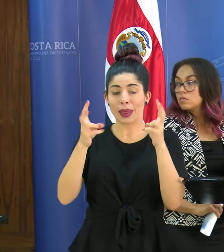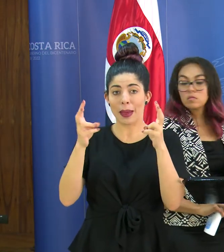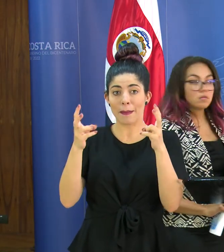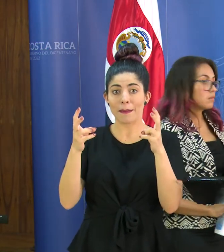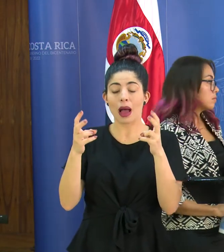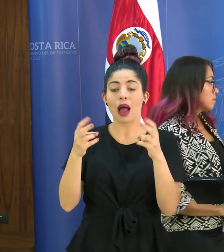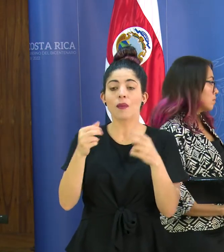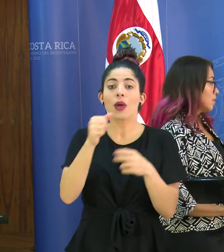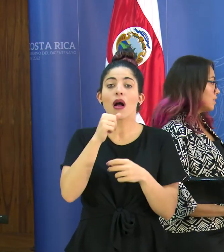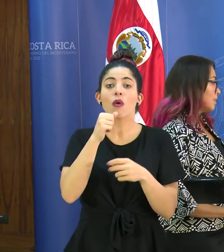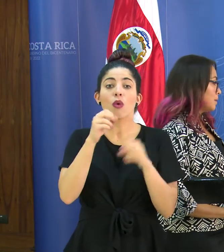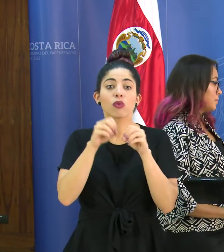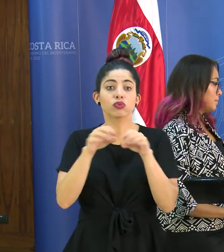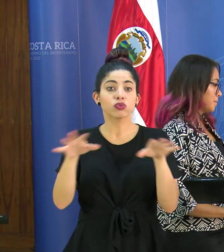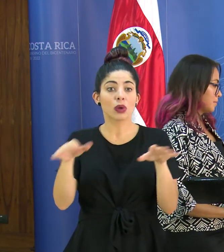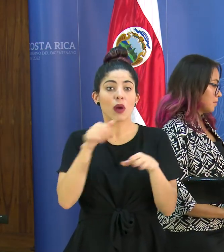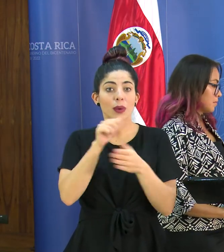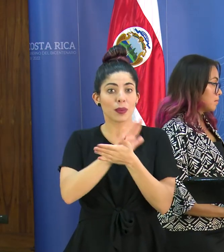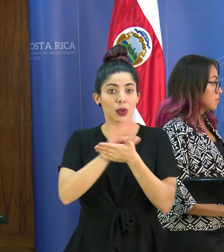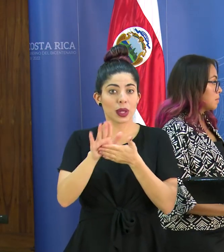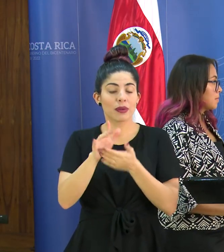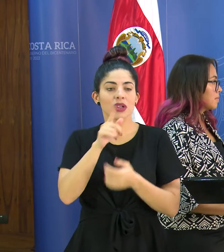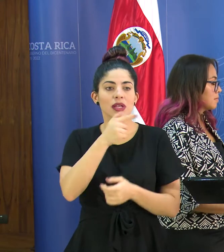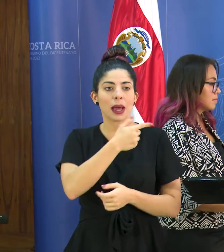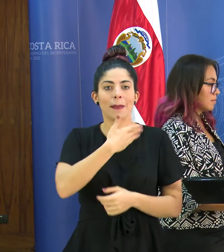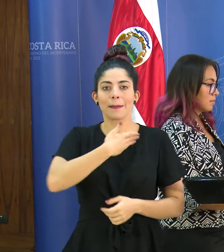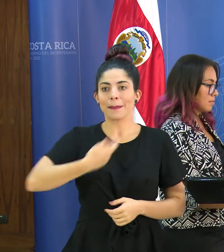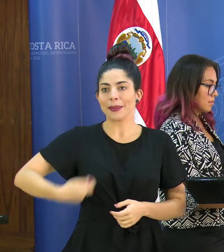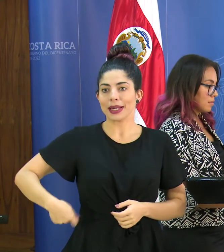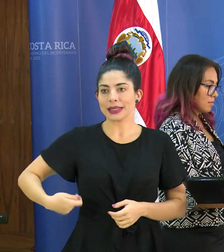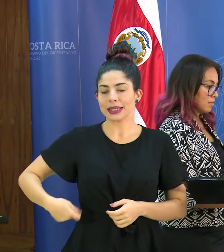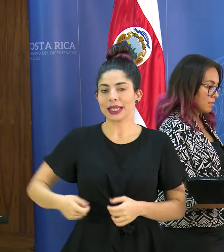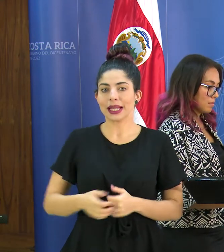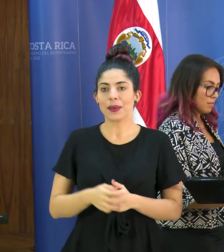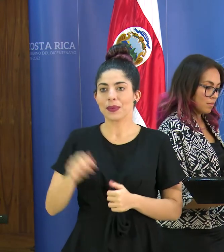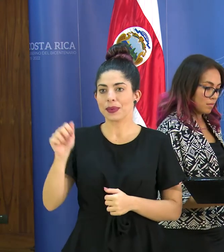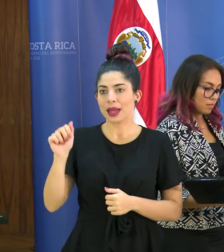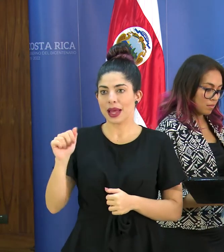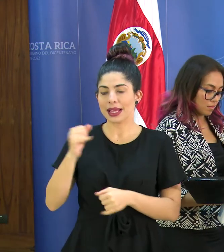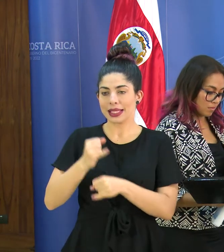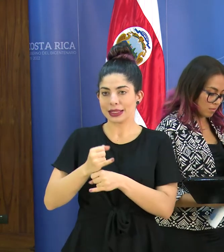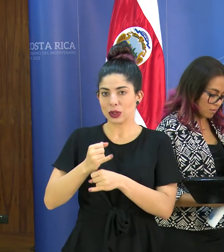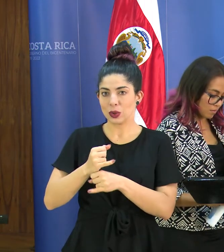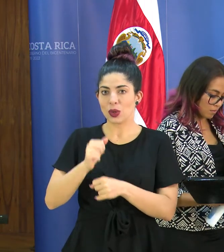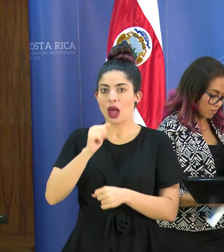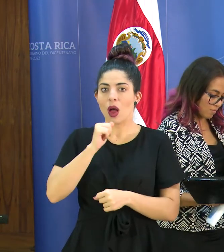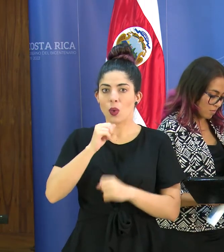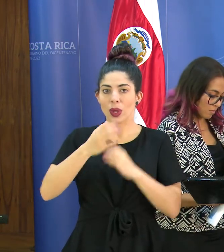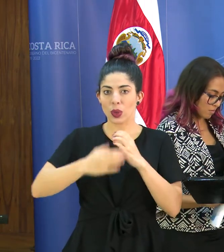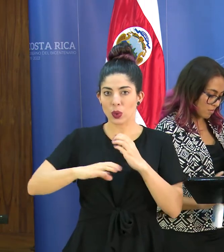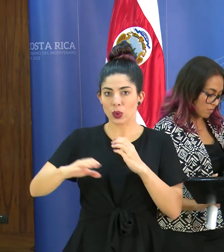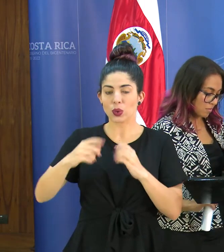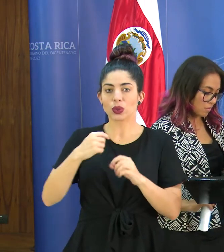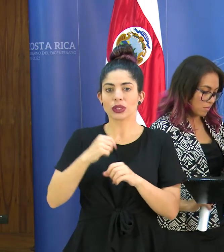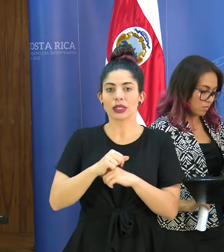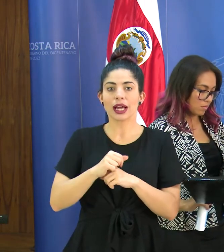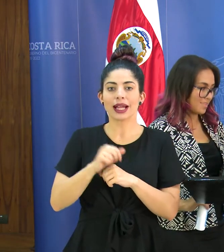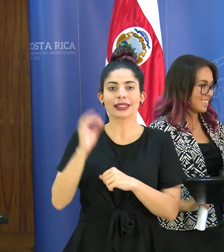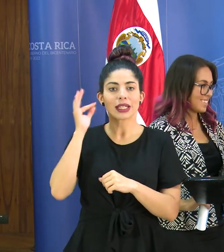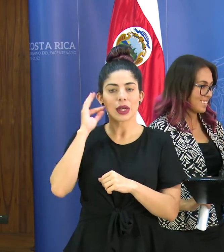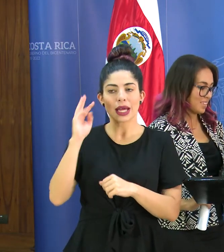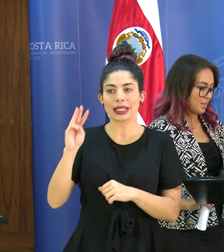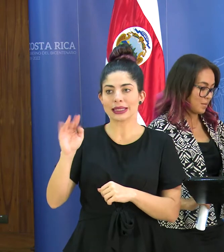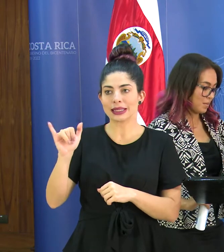del abastecimiento de agua potable escucharemos a la presidenta ejecutiva del instituto de acueductos y alcantarillados la señora